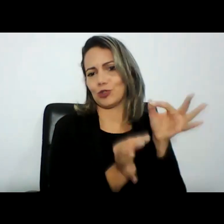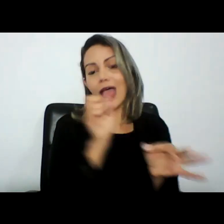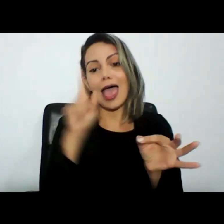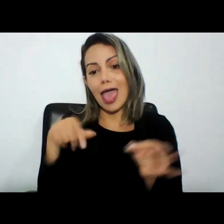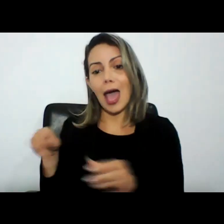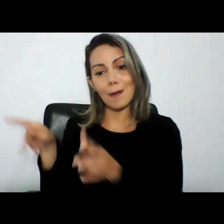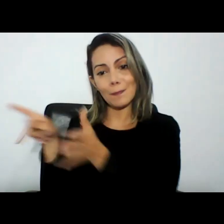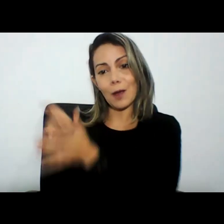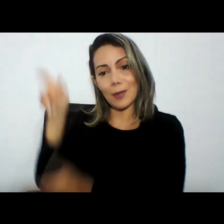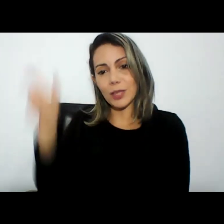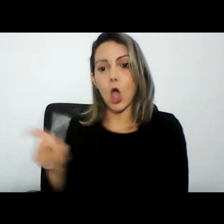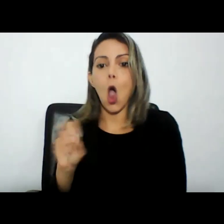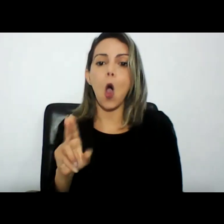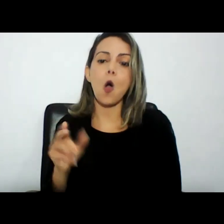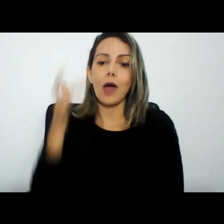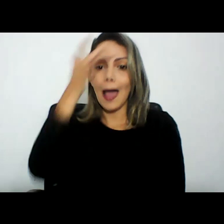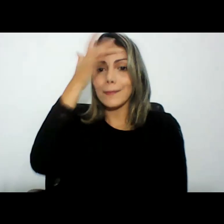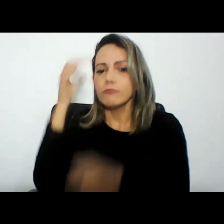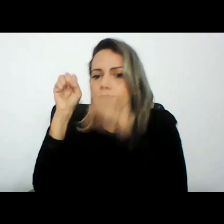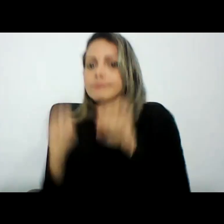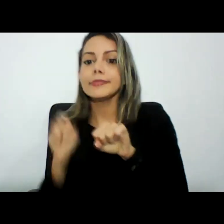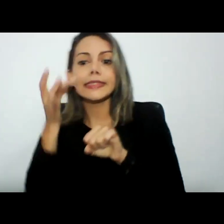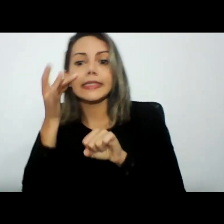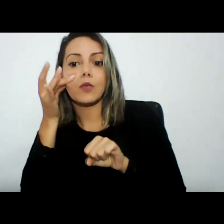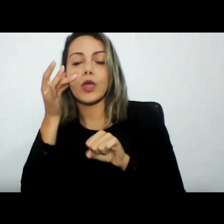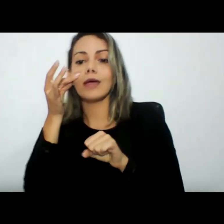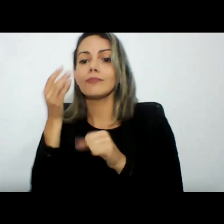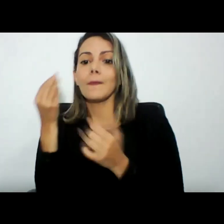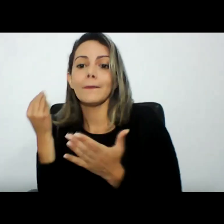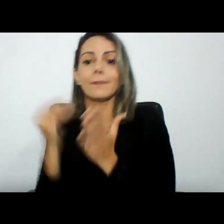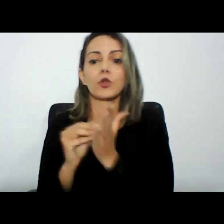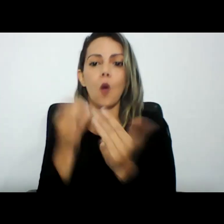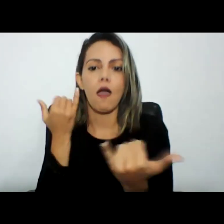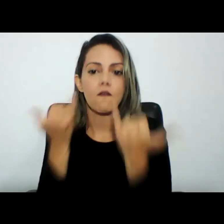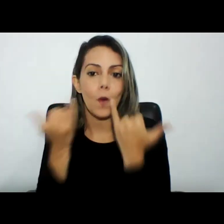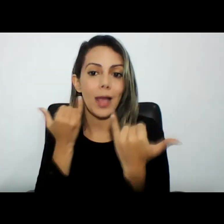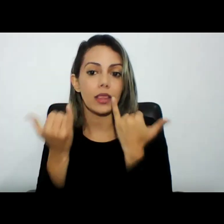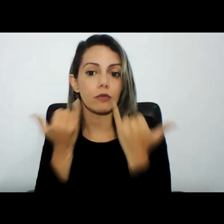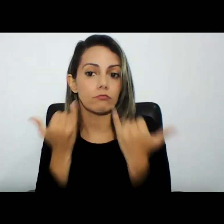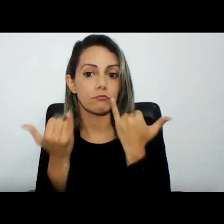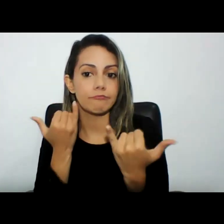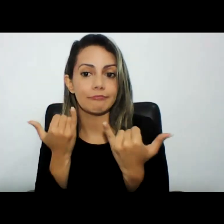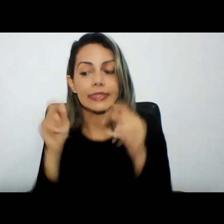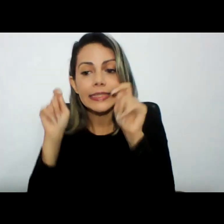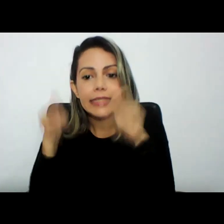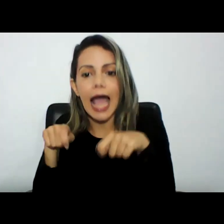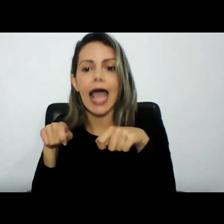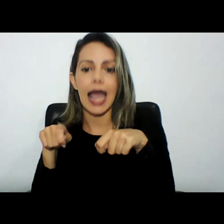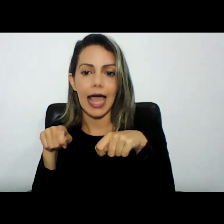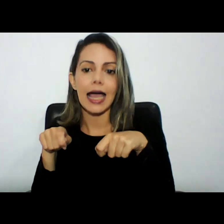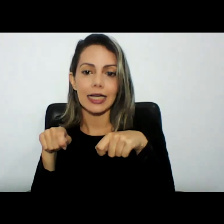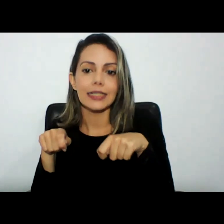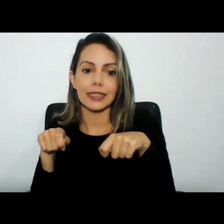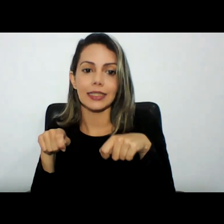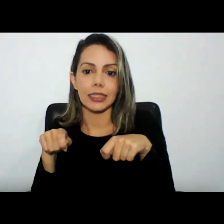até uma própria testemunha que postou, que colocou aquela informação que vai servir como aquela